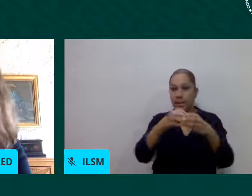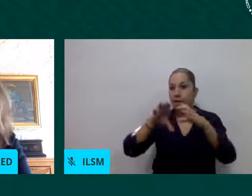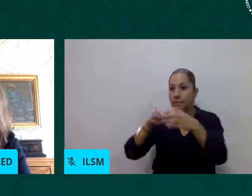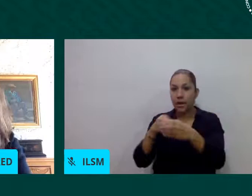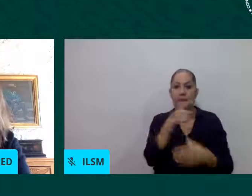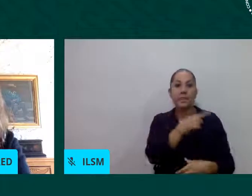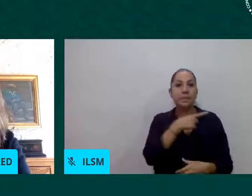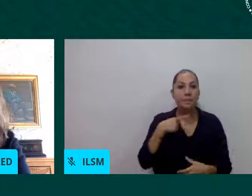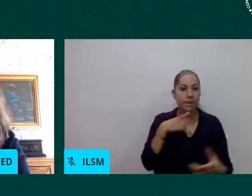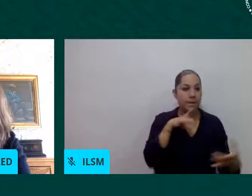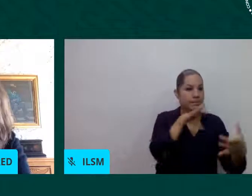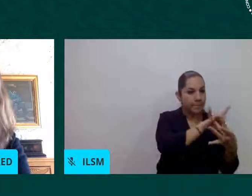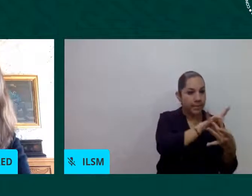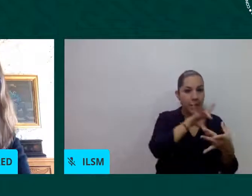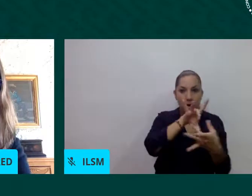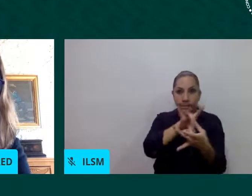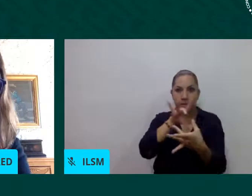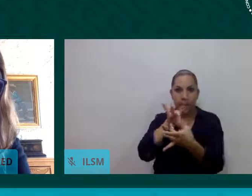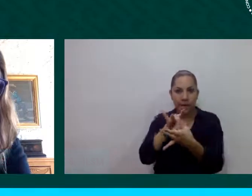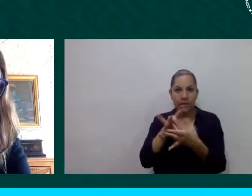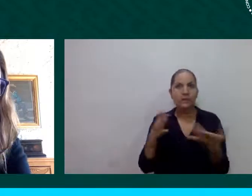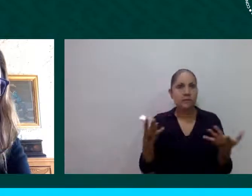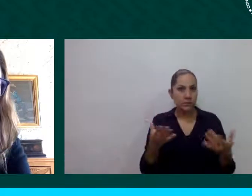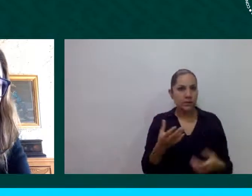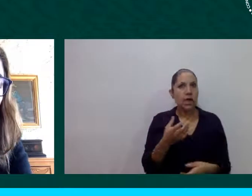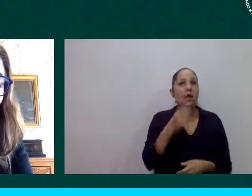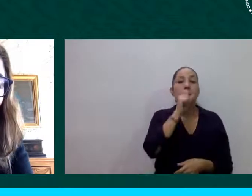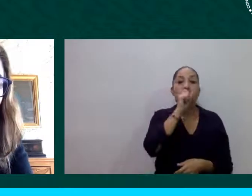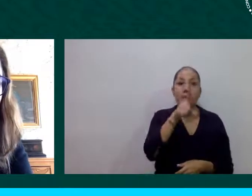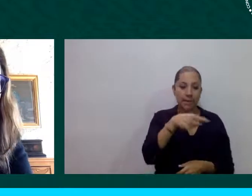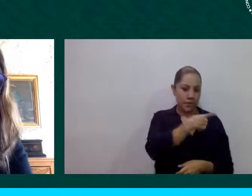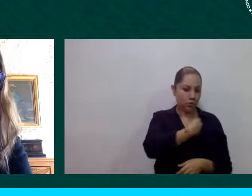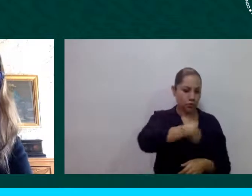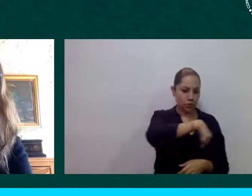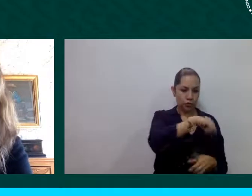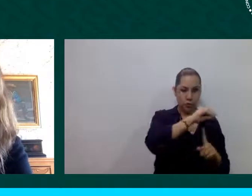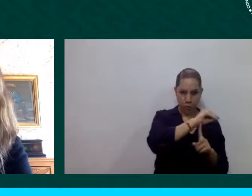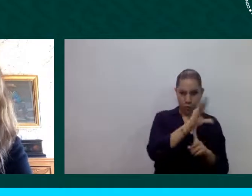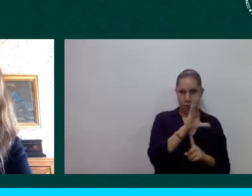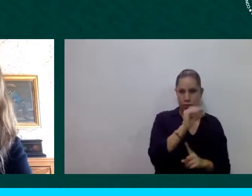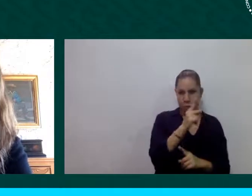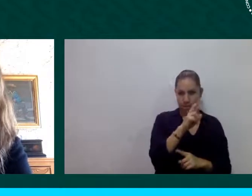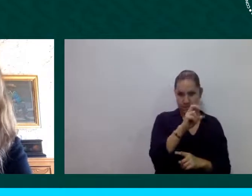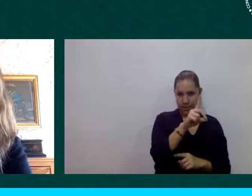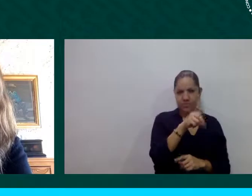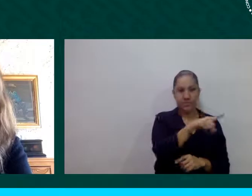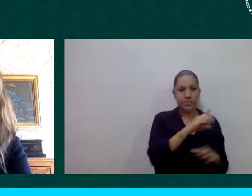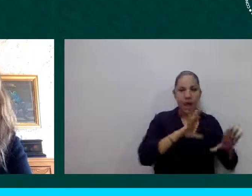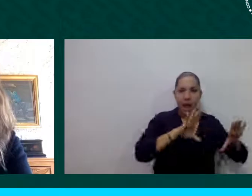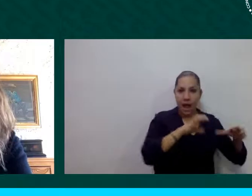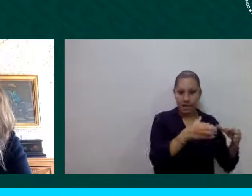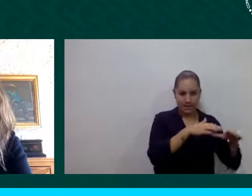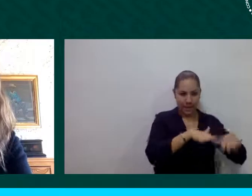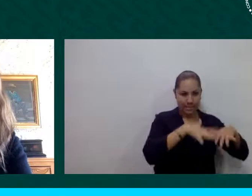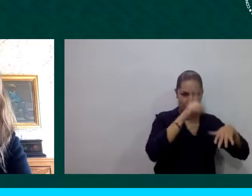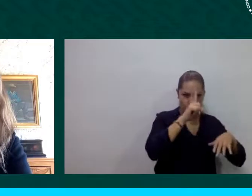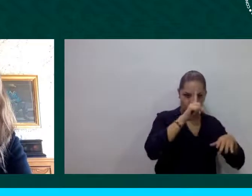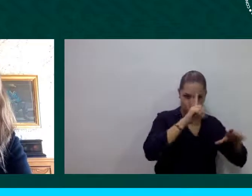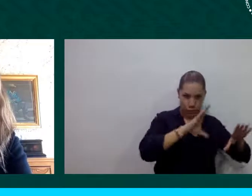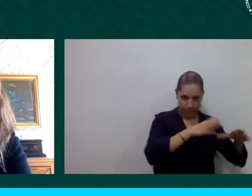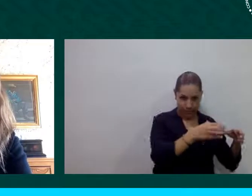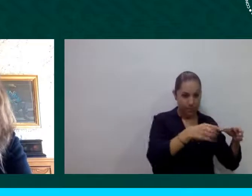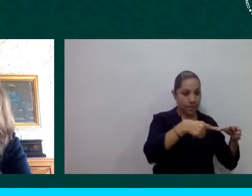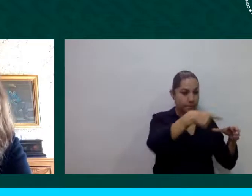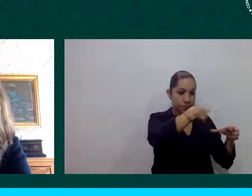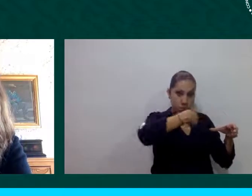consultiva del COPRE del consejo para prevenir y eliminar la discriminación de la Ciudad de México tenemos la representación de